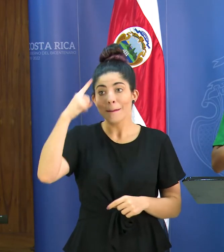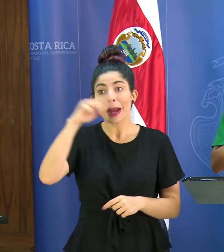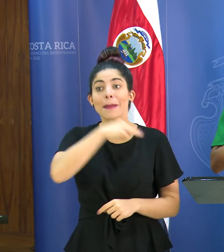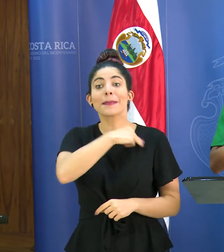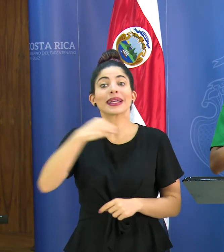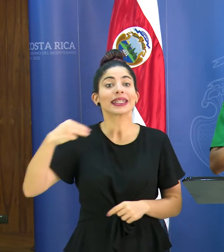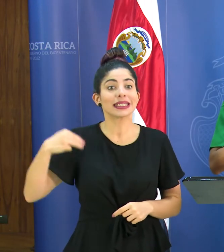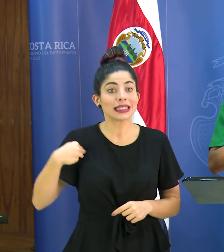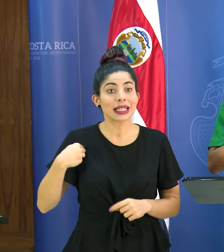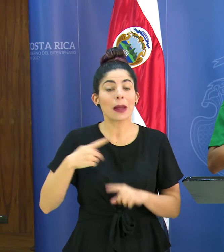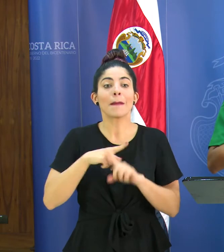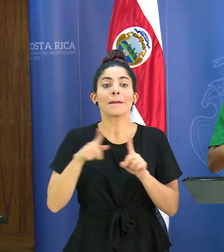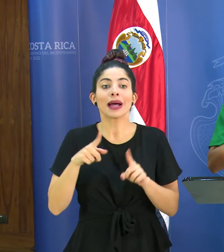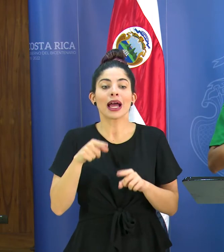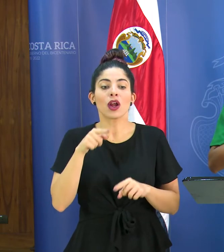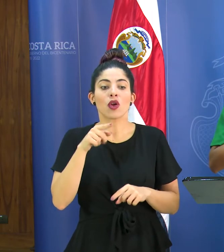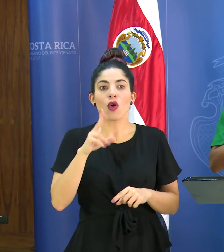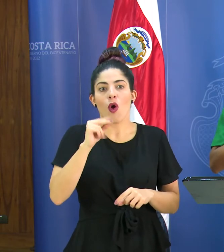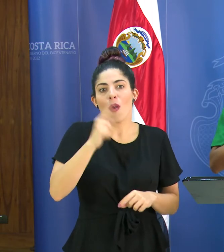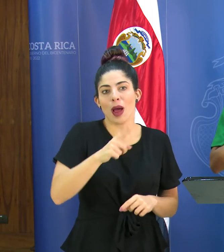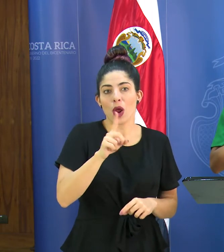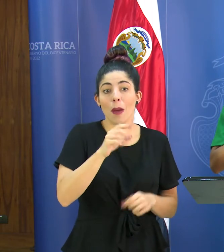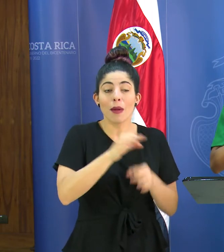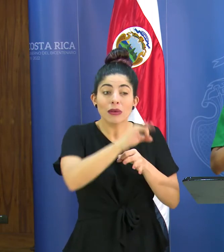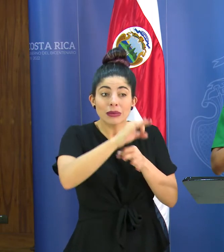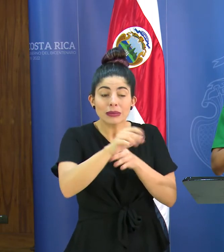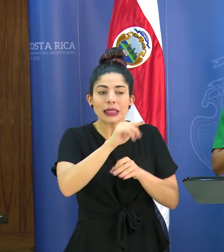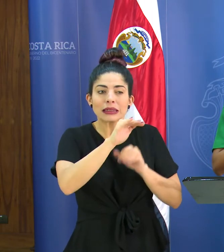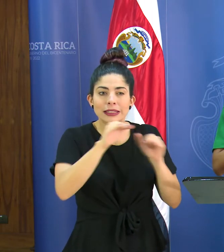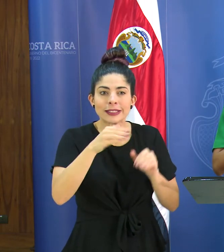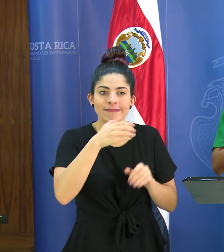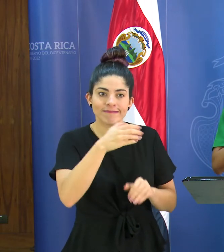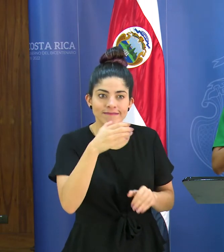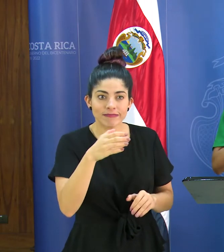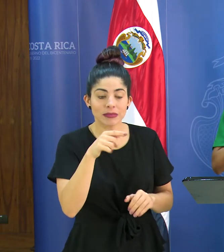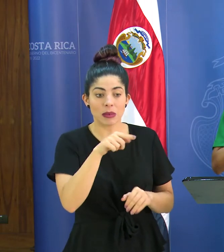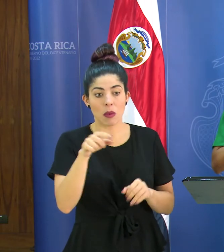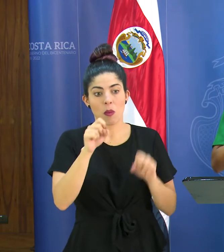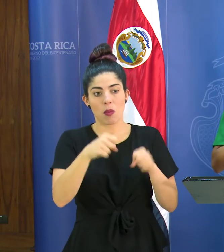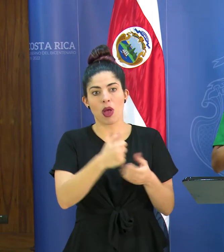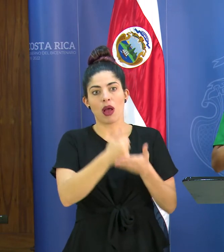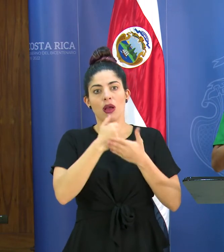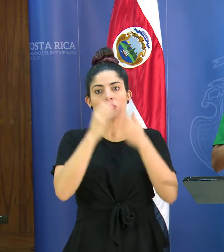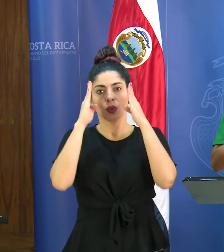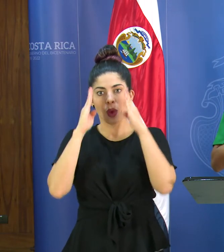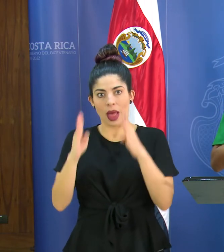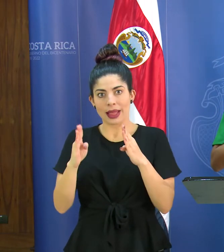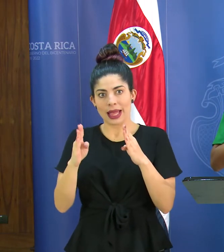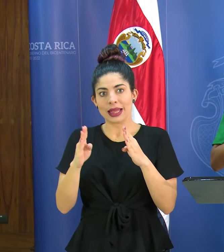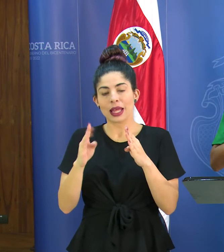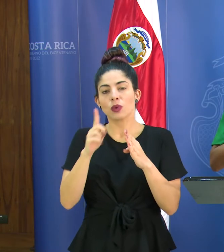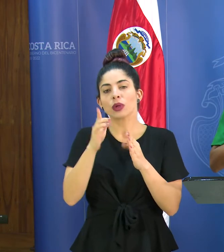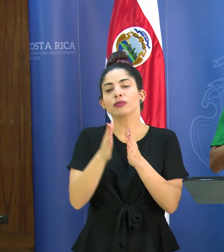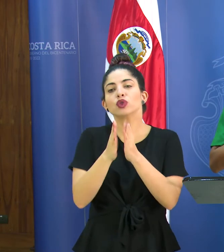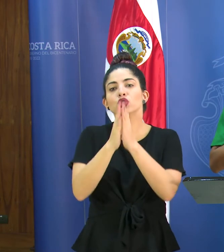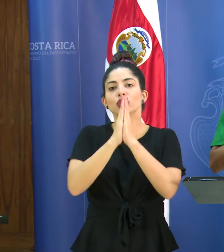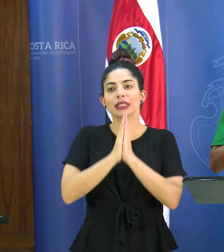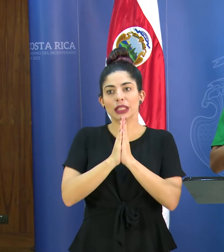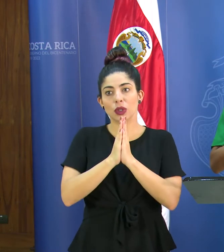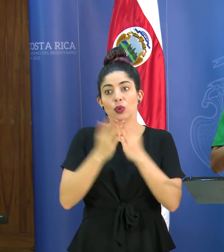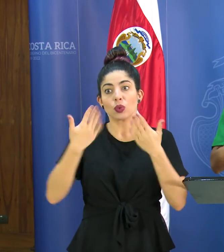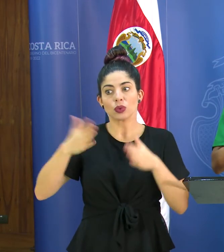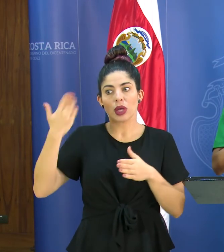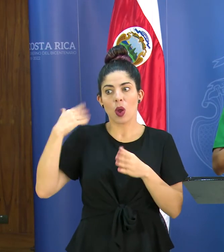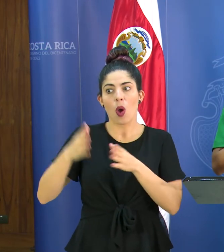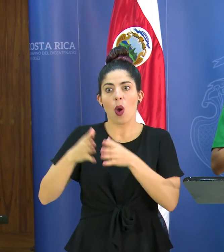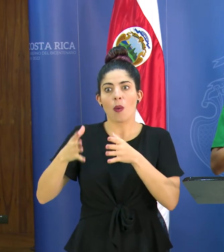ministerios pero que es una excitativa para los entes descentralizados pues podríamos estar atendiendo una solicitud que además se ha venido